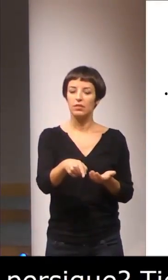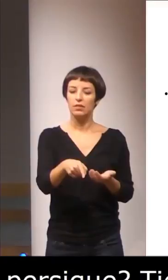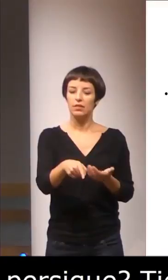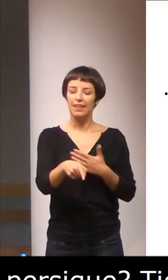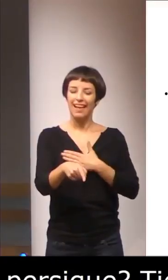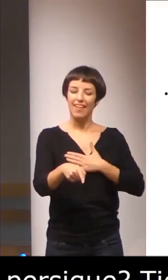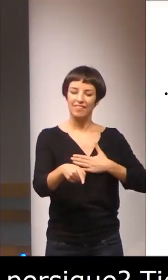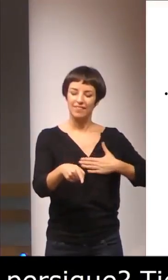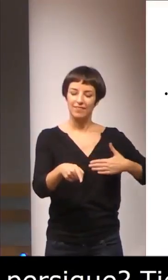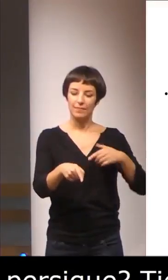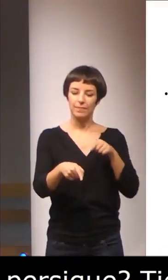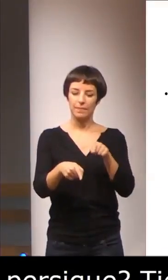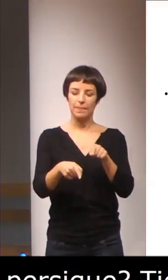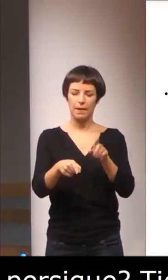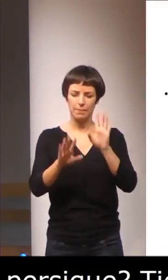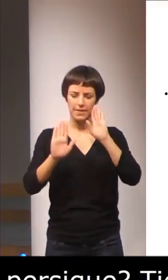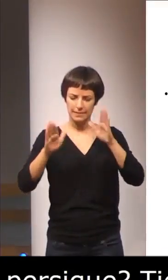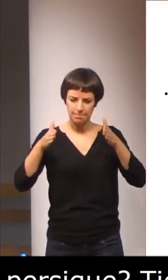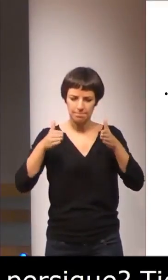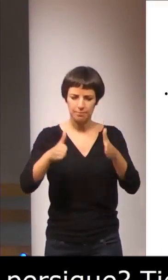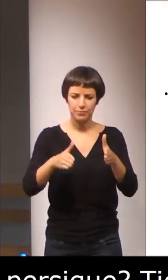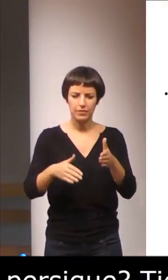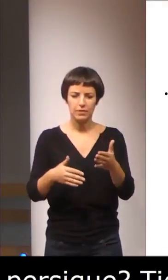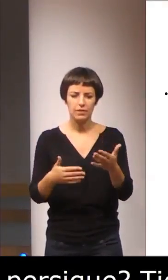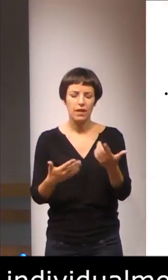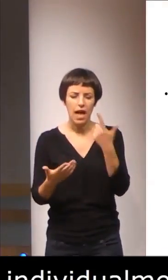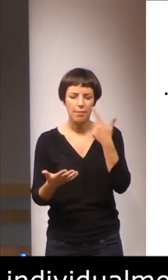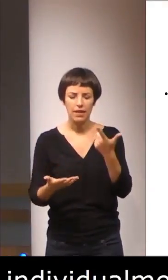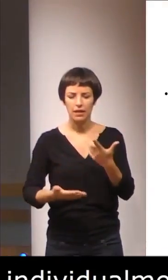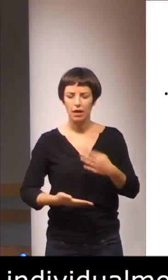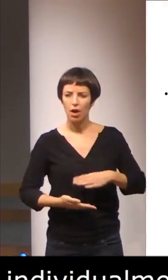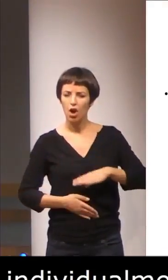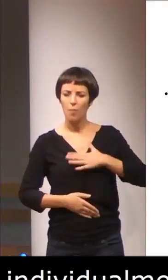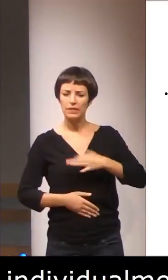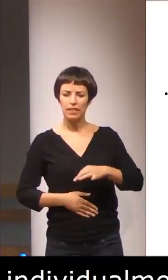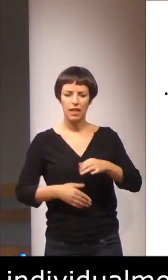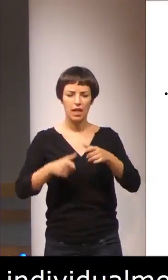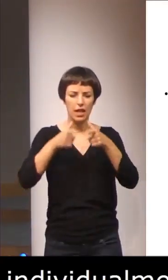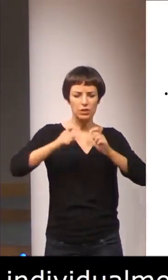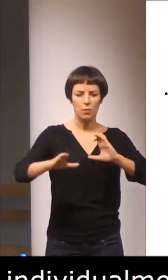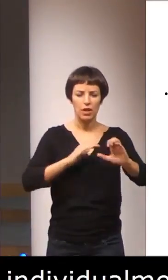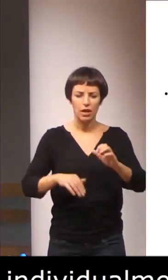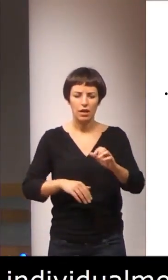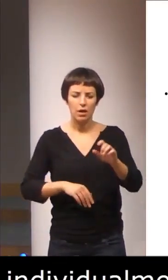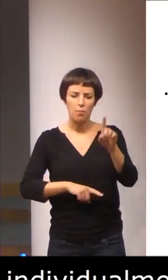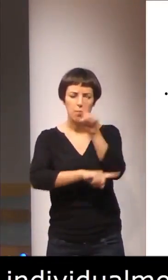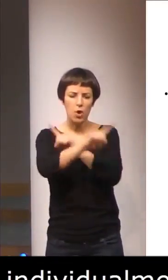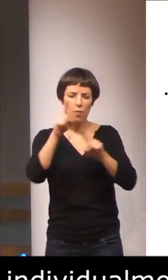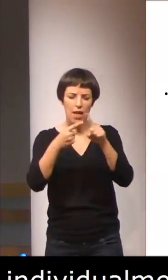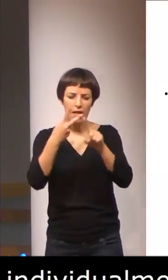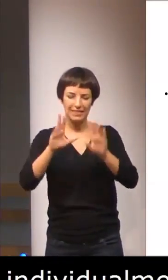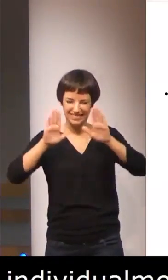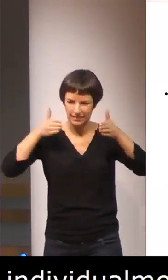en las dificultades que manifiestan su competencia lingüística y comunicativa. Por tanto, es simplemente